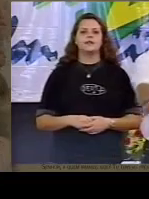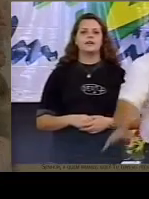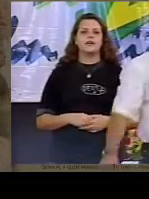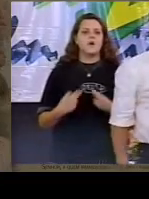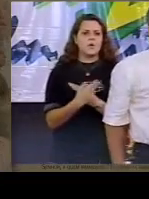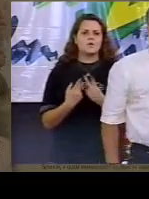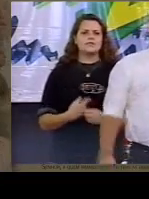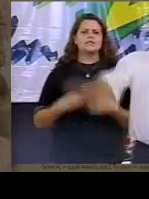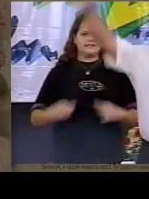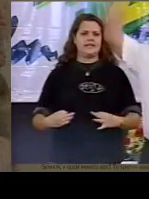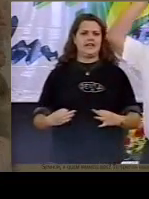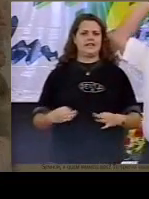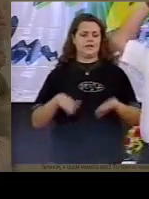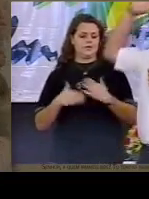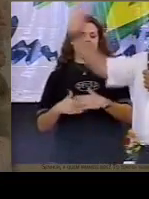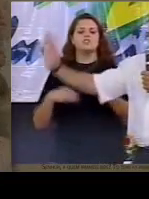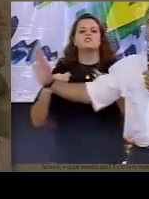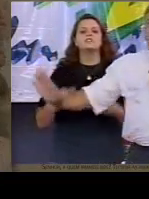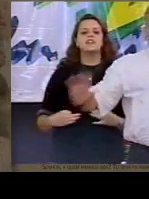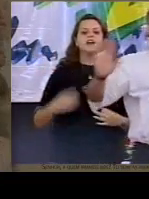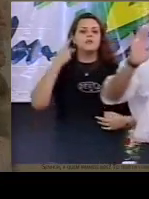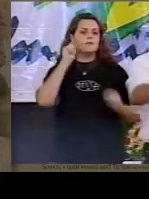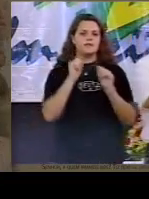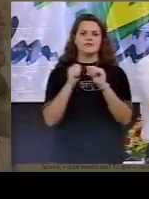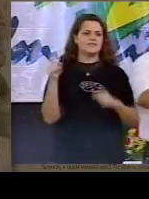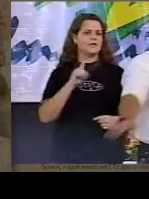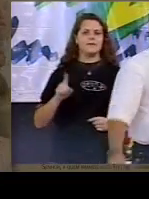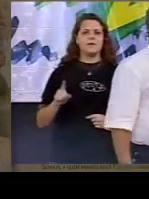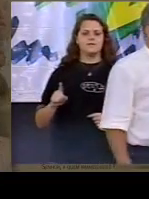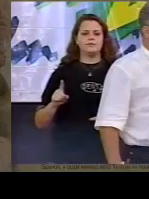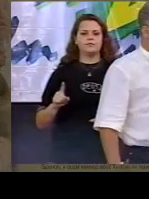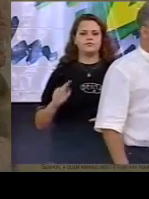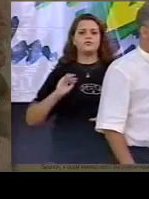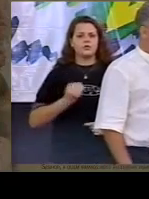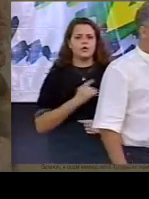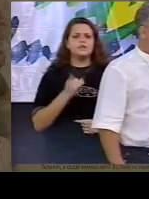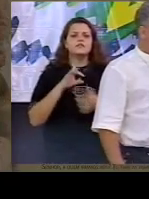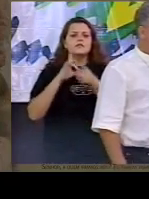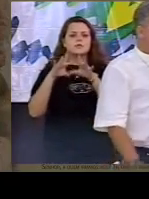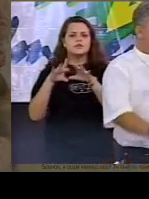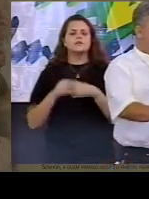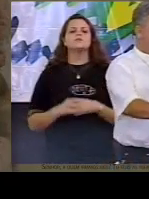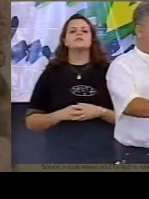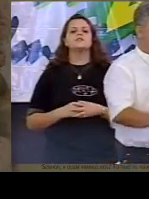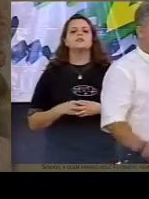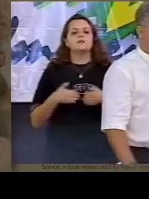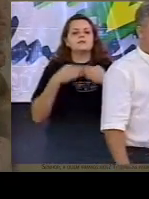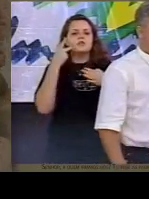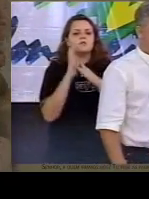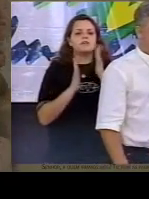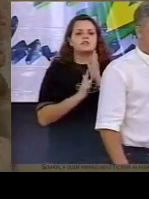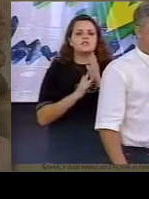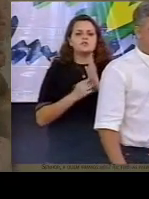oração de apatia oh Senhor eu te peço que o Senhor afaste de mim os problemas, Deus não vai afastar